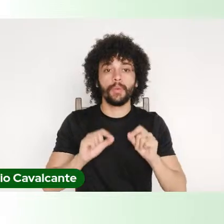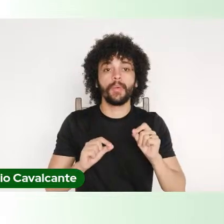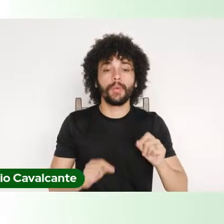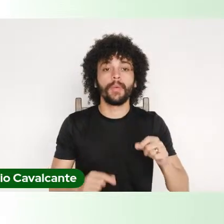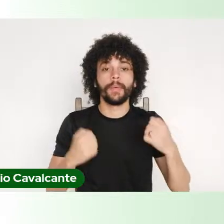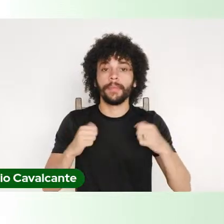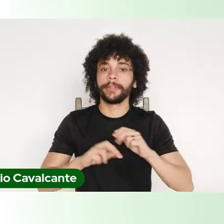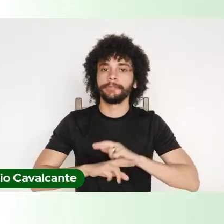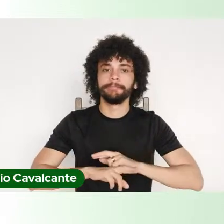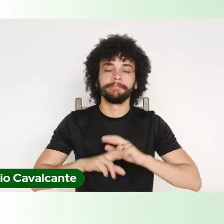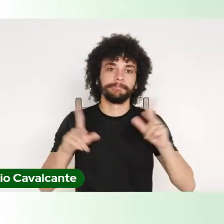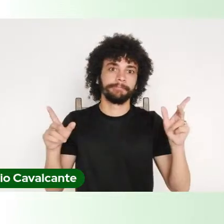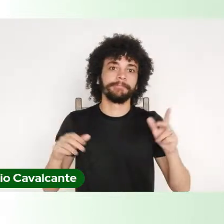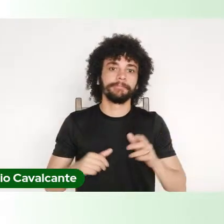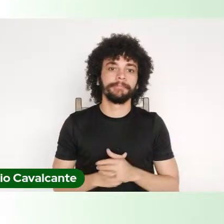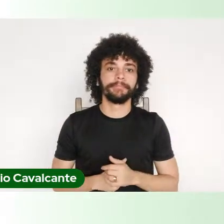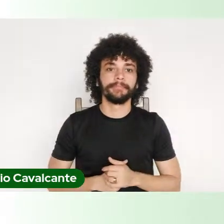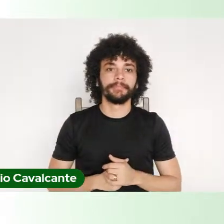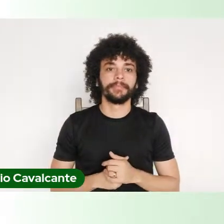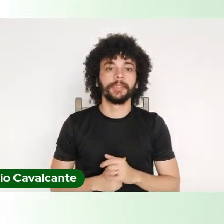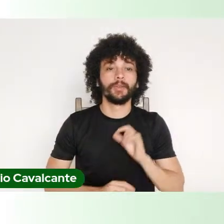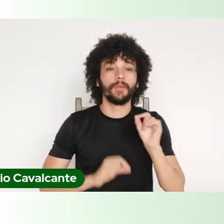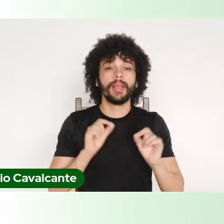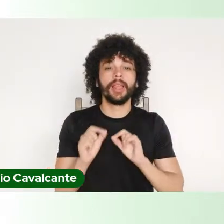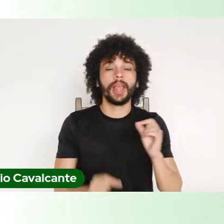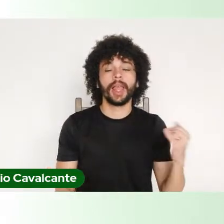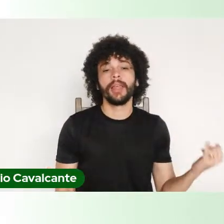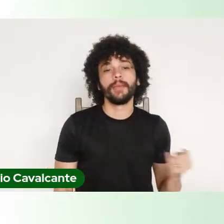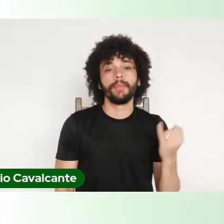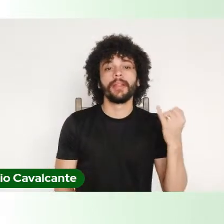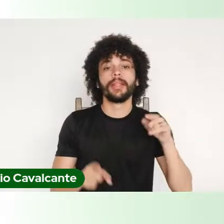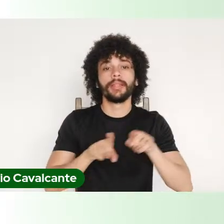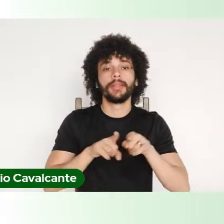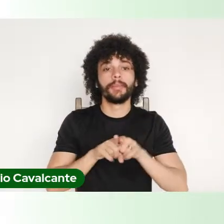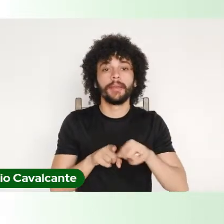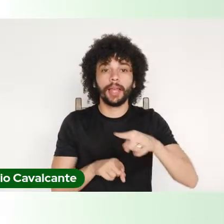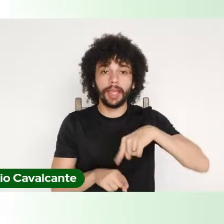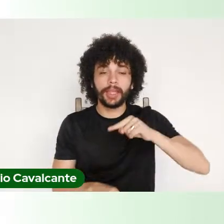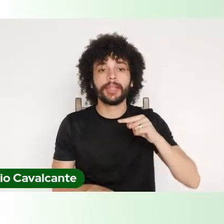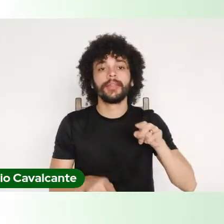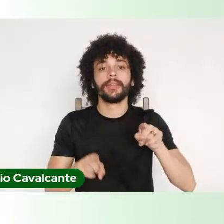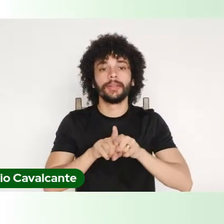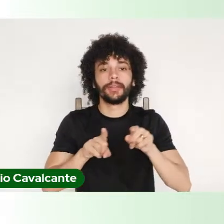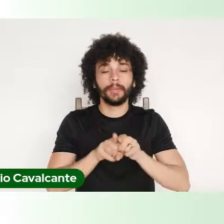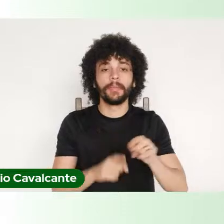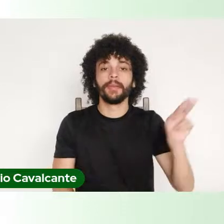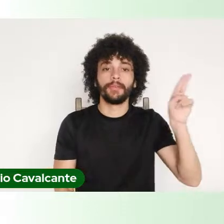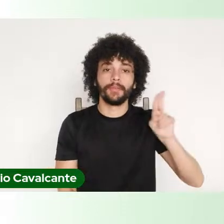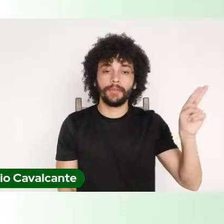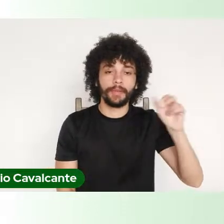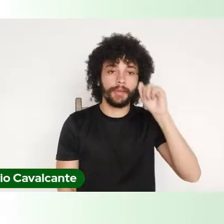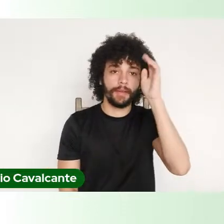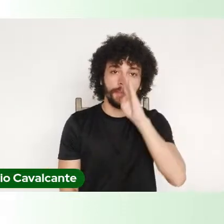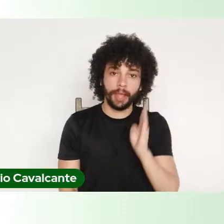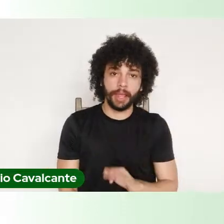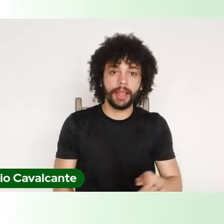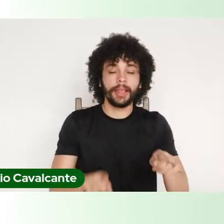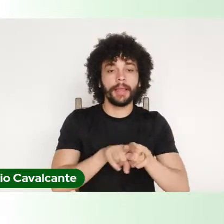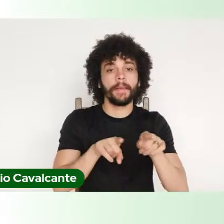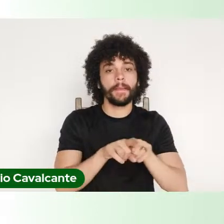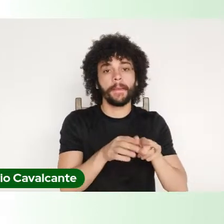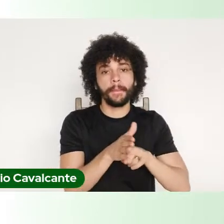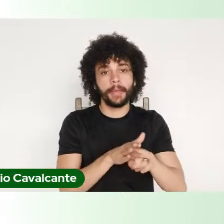diferente, mas o que é fundamental também é que nós, as universidades brasileiras, os pesquisadores